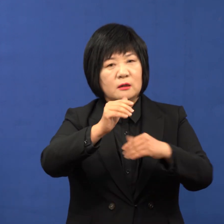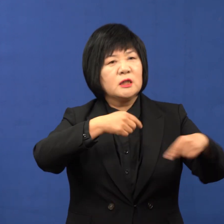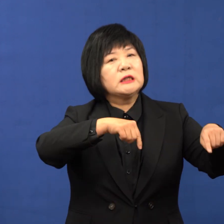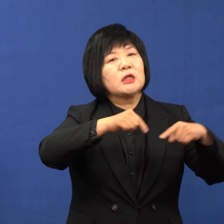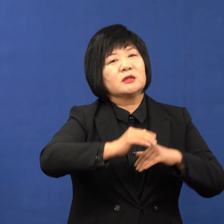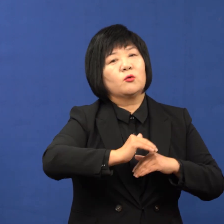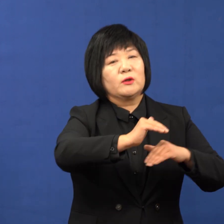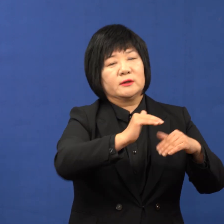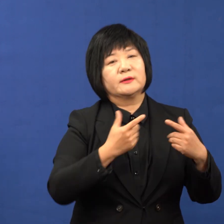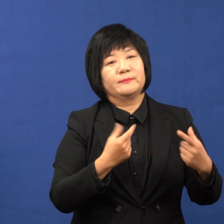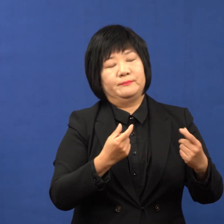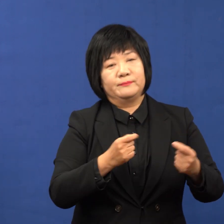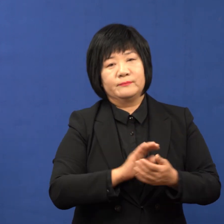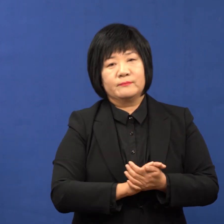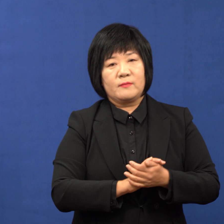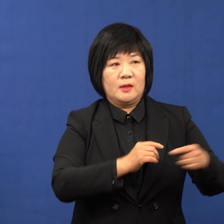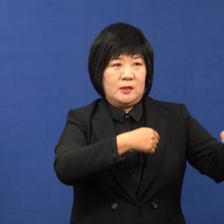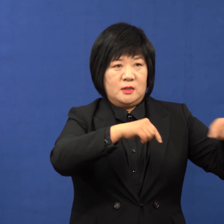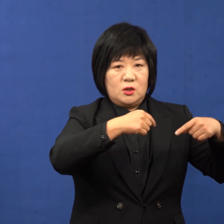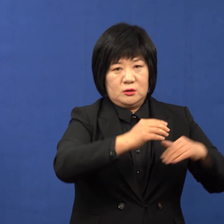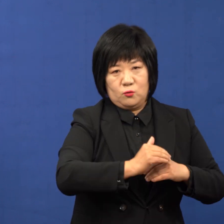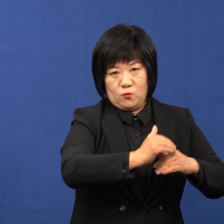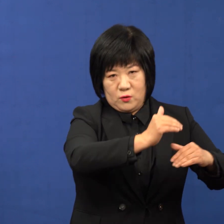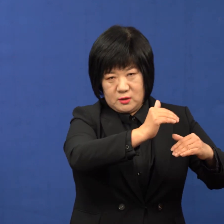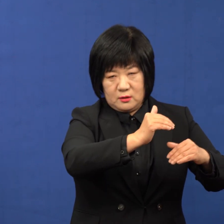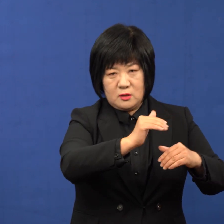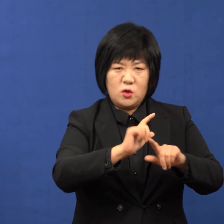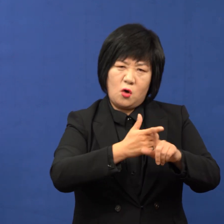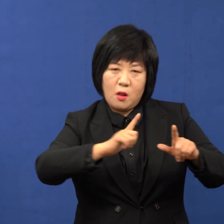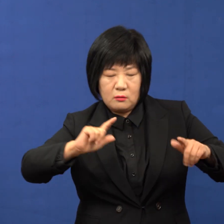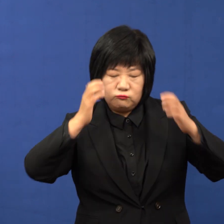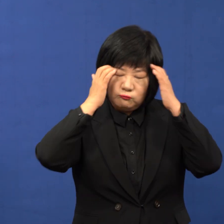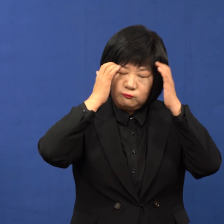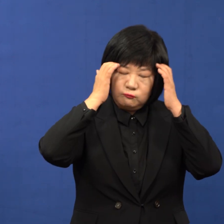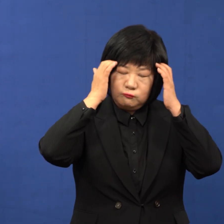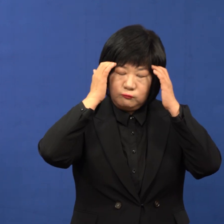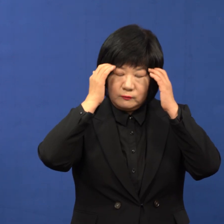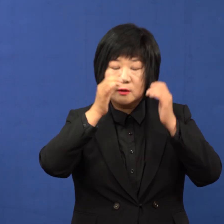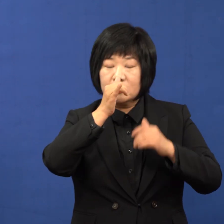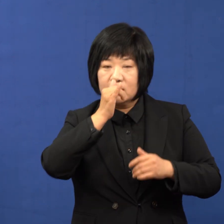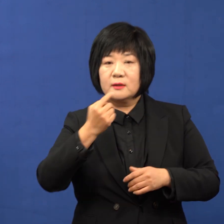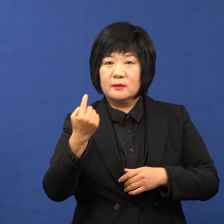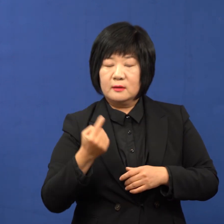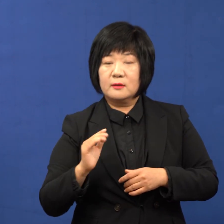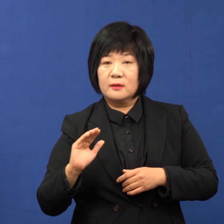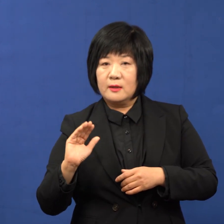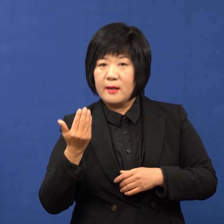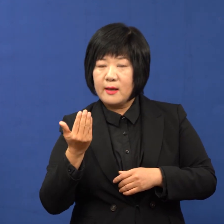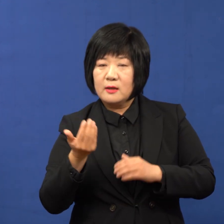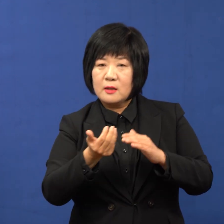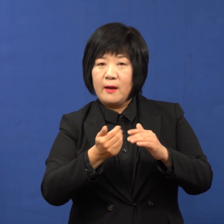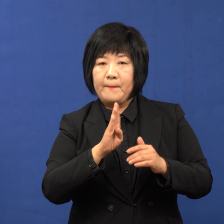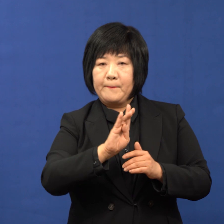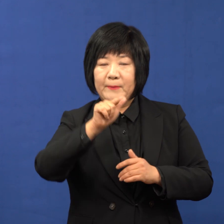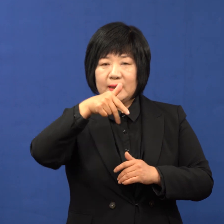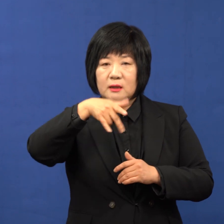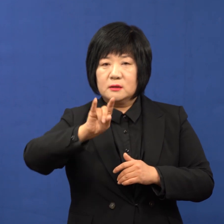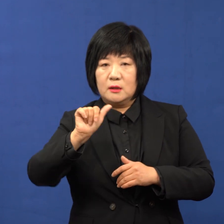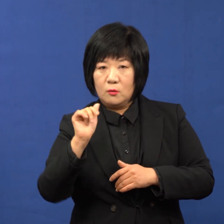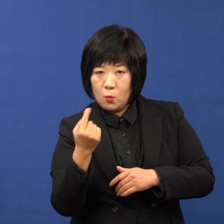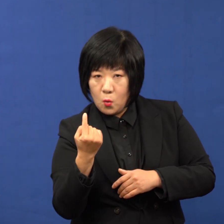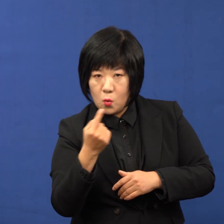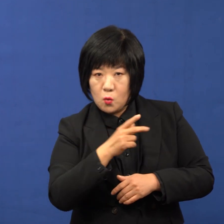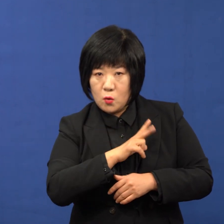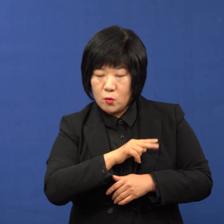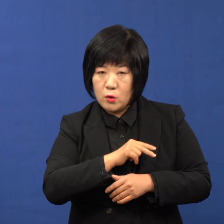과정입니다. 아시다시피 정치 과정이기 때문에 여러 우여곡절이 있습니다. 그런데 앞서 우리 박재원이나 우리